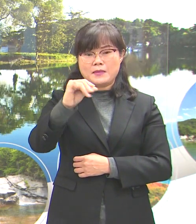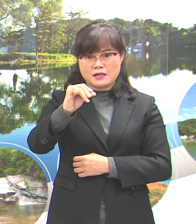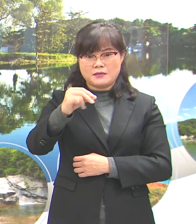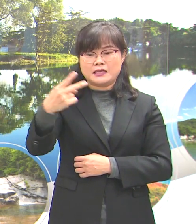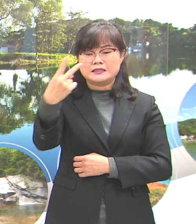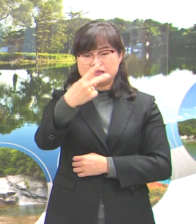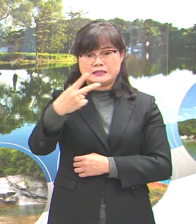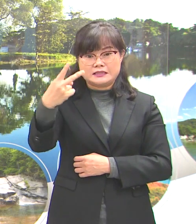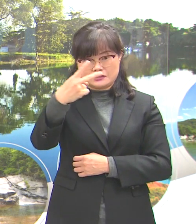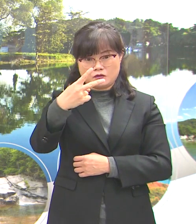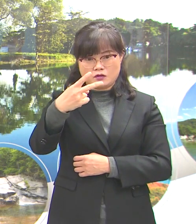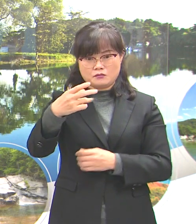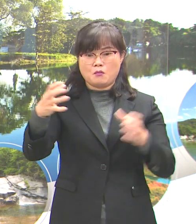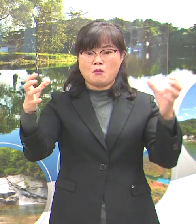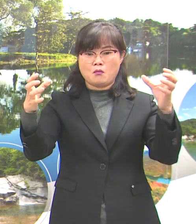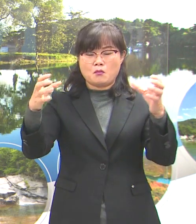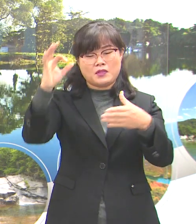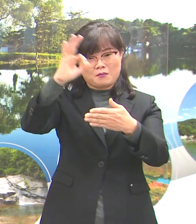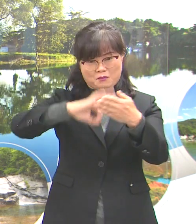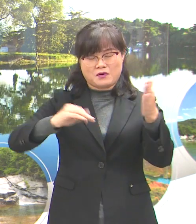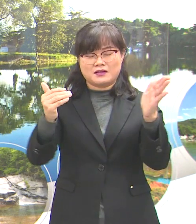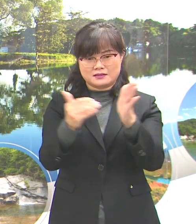2천 원이 모금되었습니다.